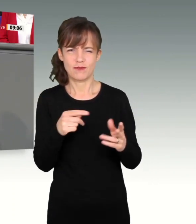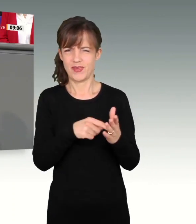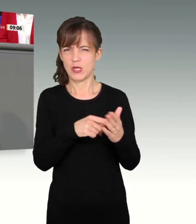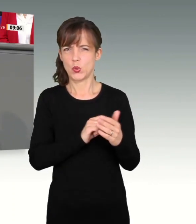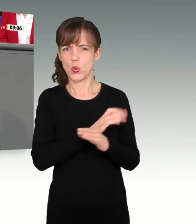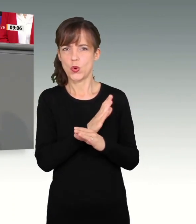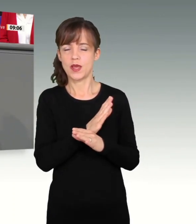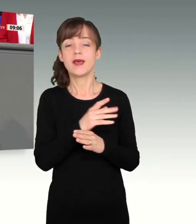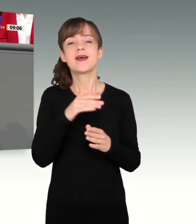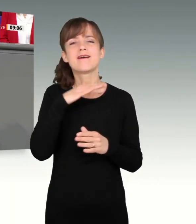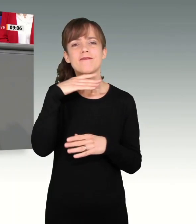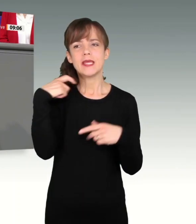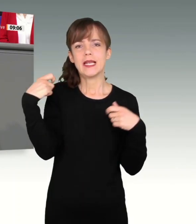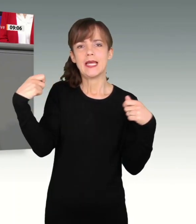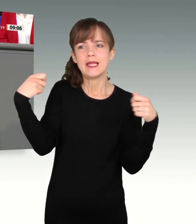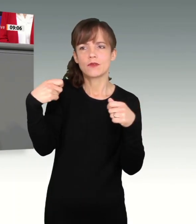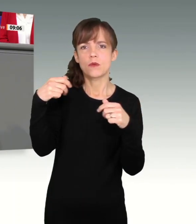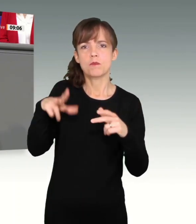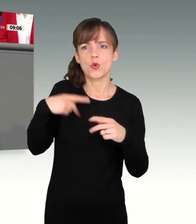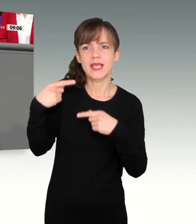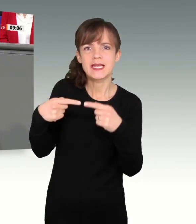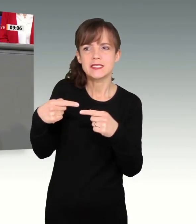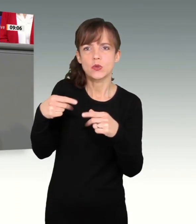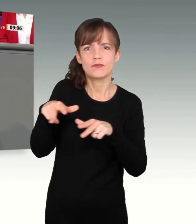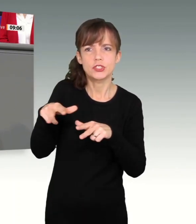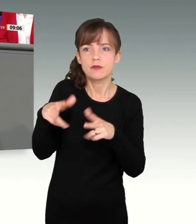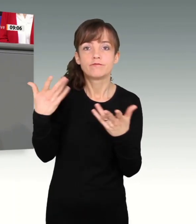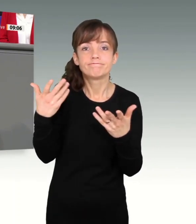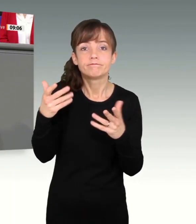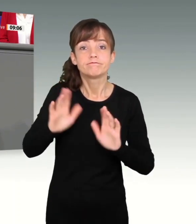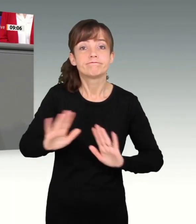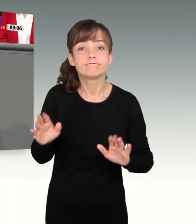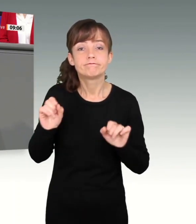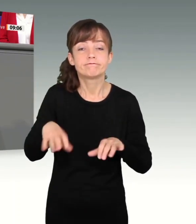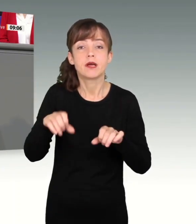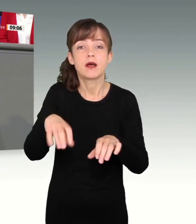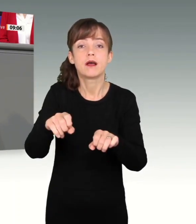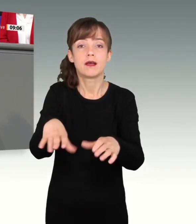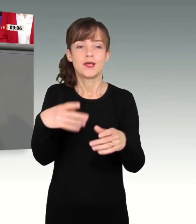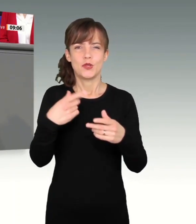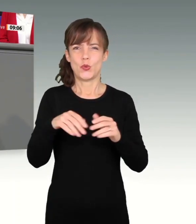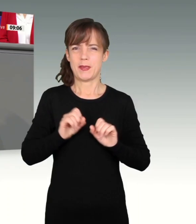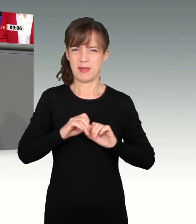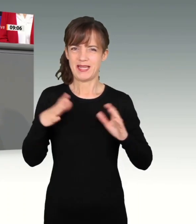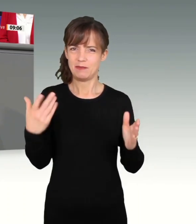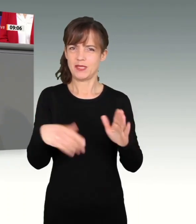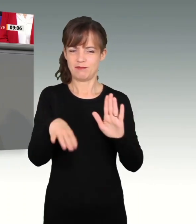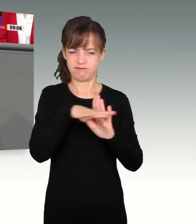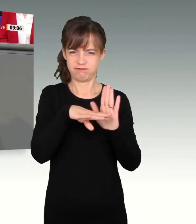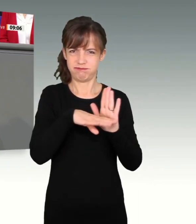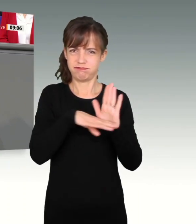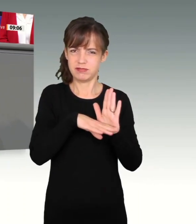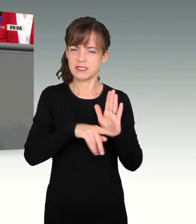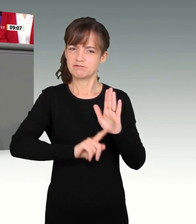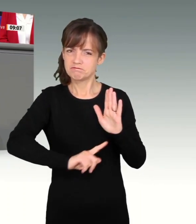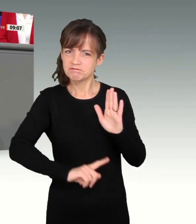Investitionen in die Modernisierung der Wirtschaft ausgefallen. Die pandemiebedingten Restriktionen haben auch unsere Lieferketten